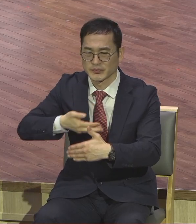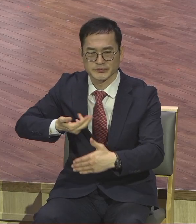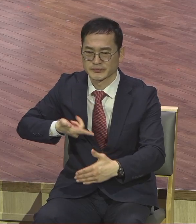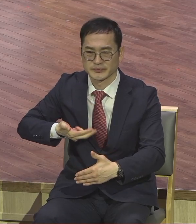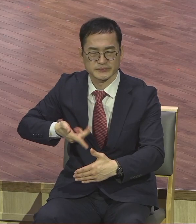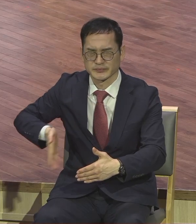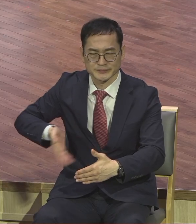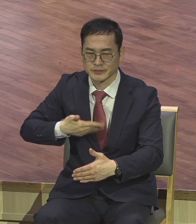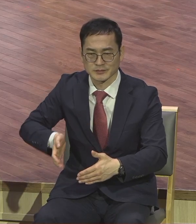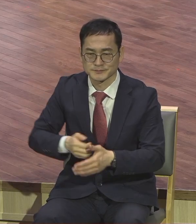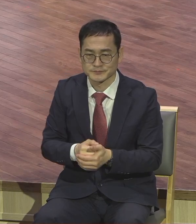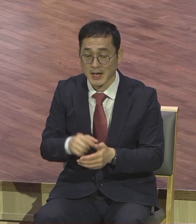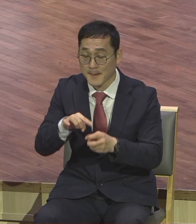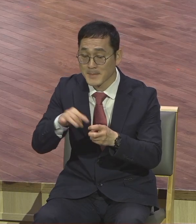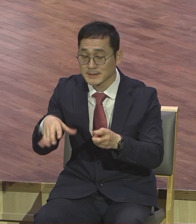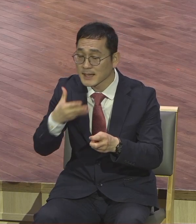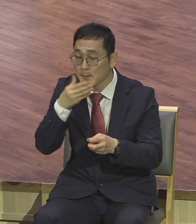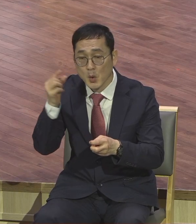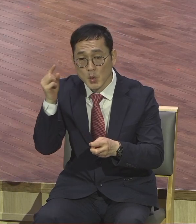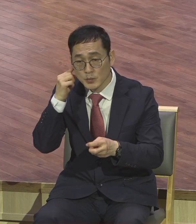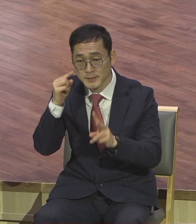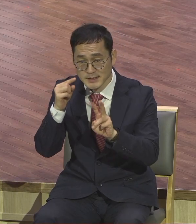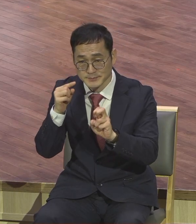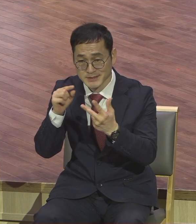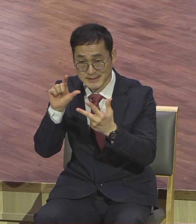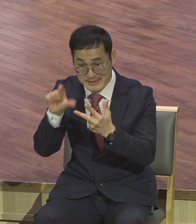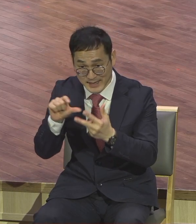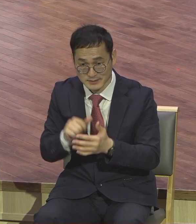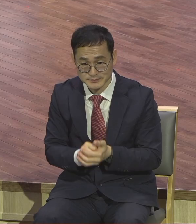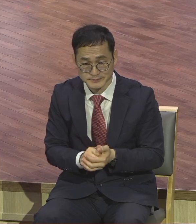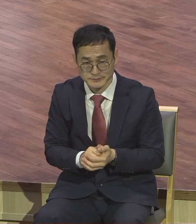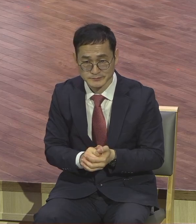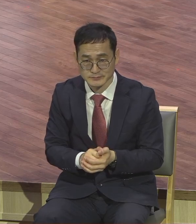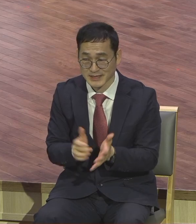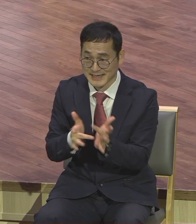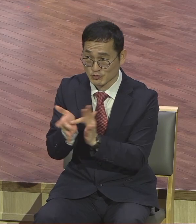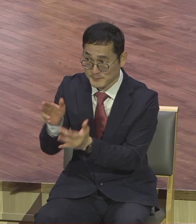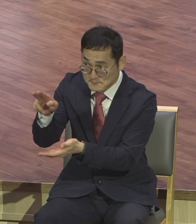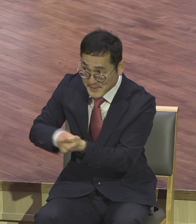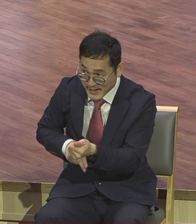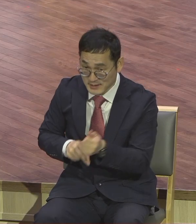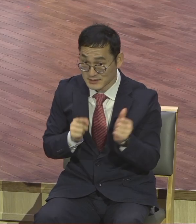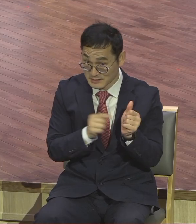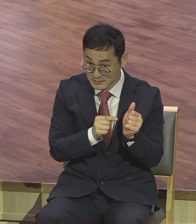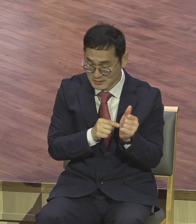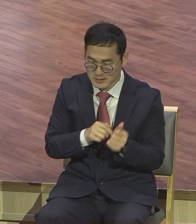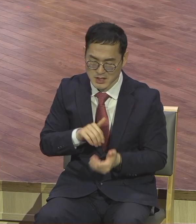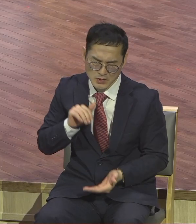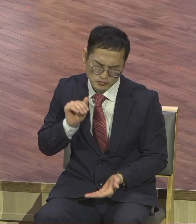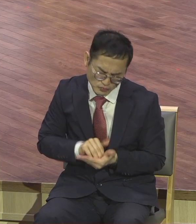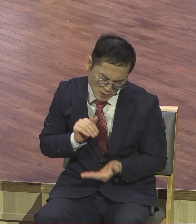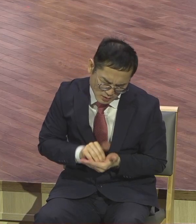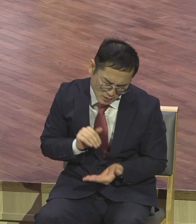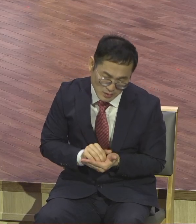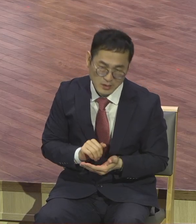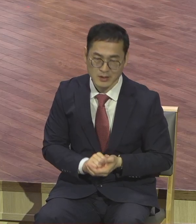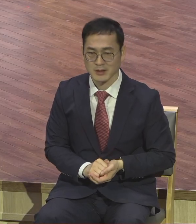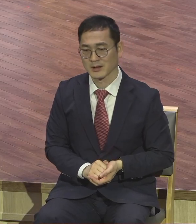마태봉 이철장에 보면 가른유다는 예수님을 판 것에 대해서 뭐요? 후회했습니다. 그래도 양심이 있습니까? 후회를 했어요.